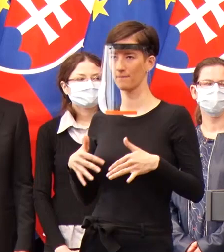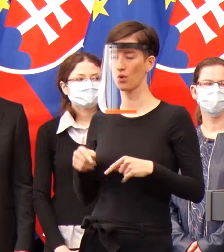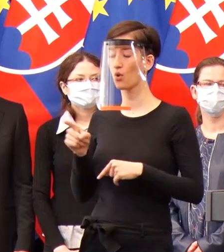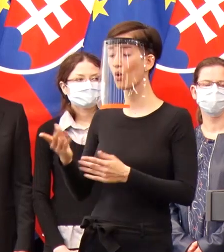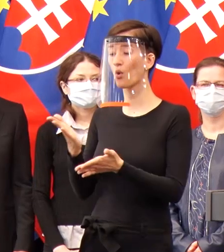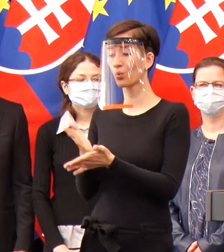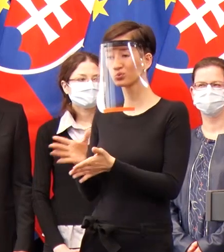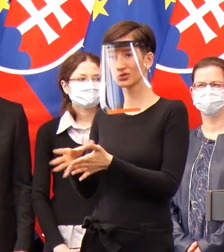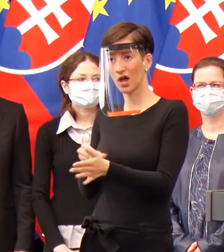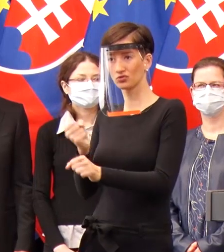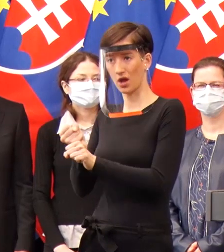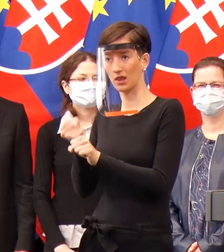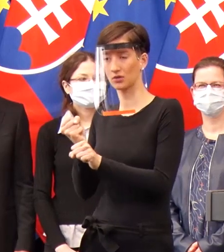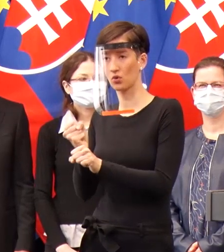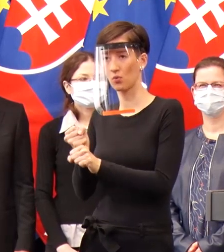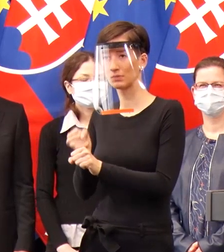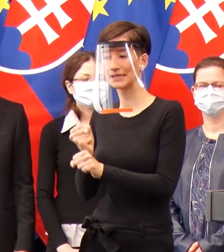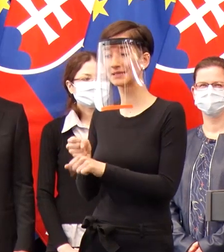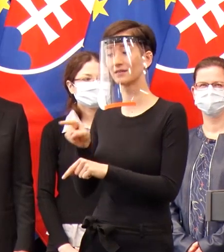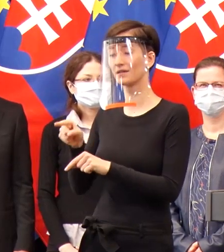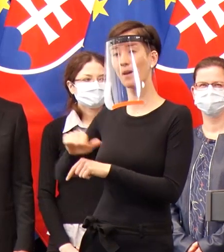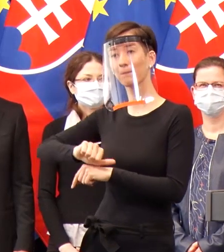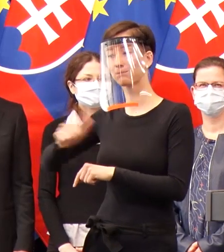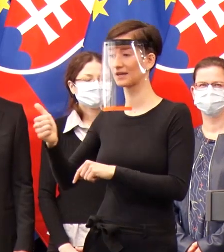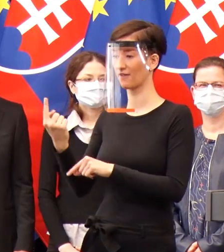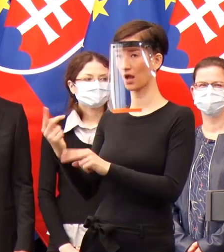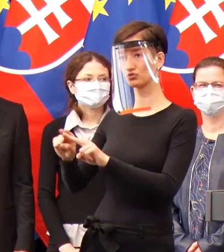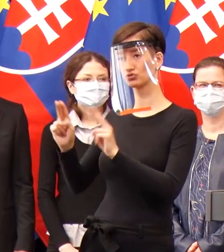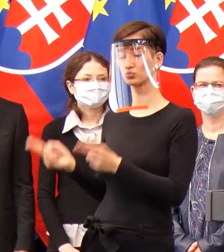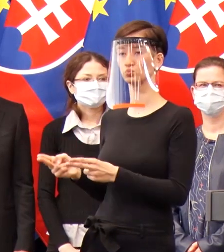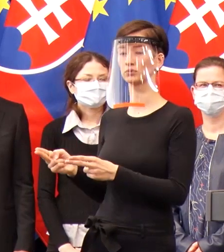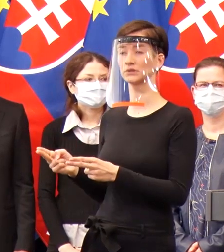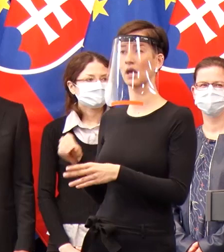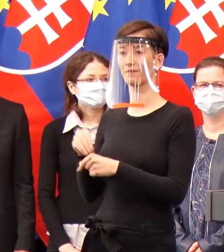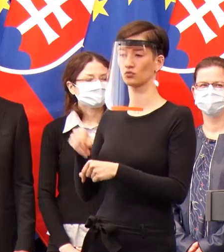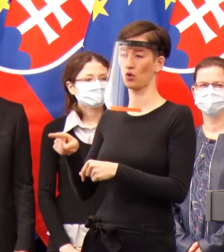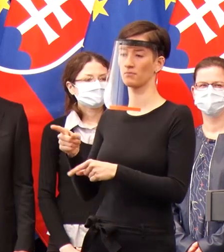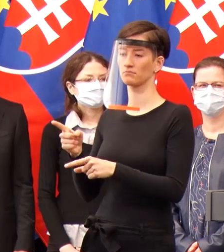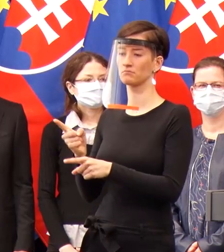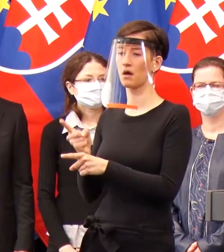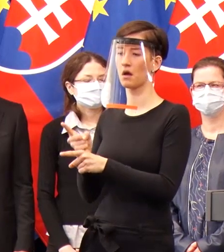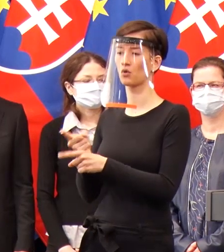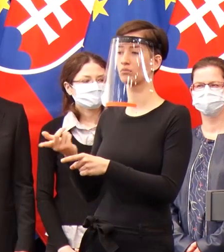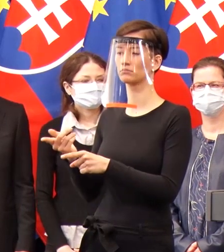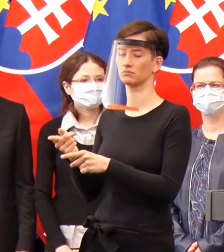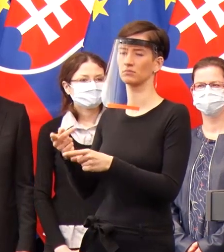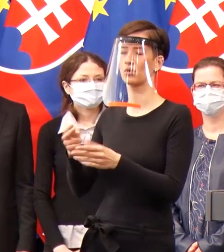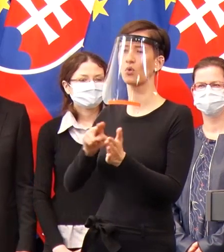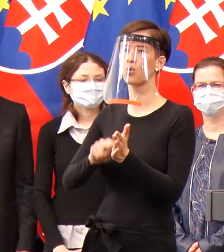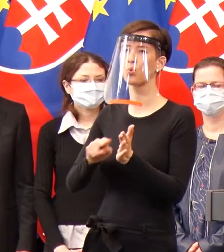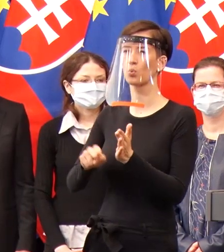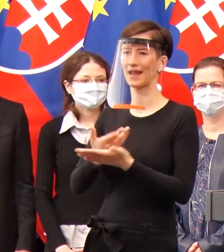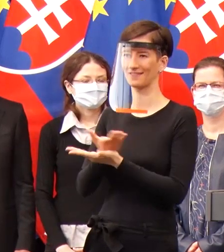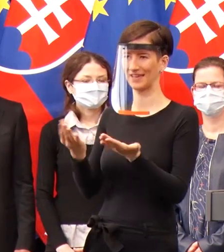jednoducho začala konať a boli to prví mimo úradov verejného zdravotníctva, ktorí